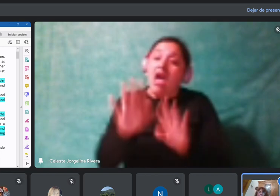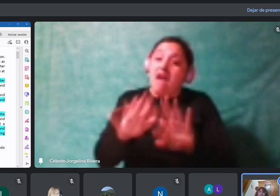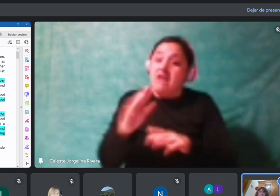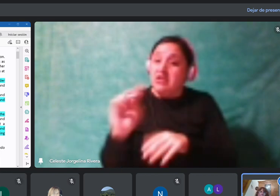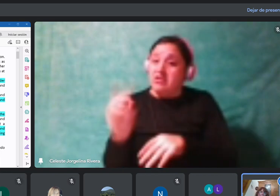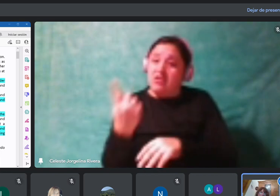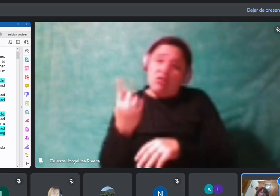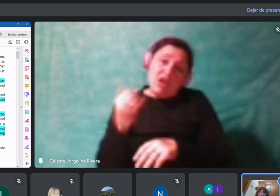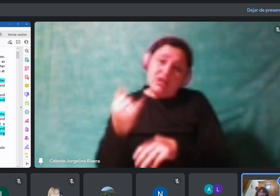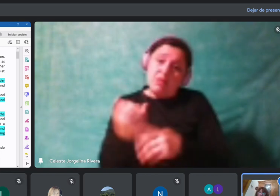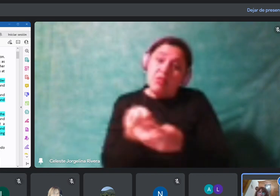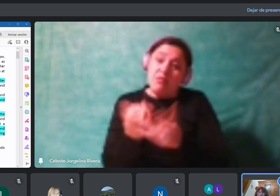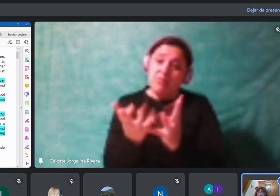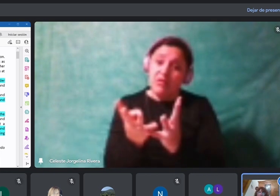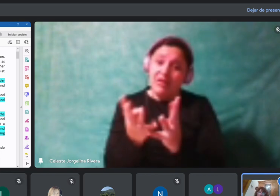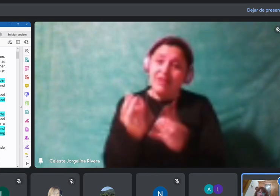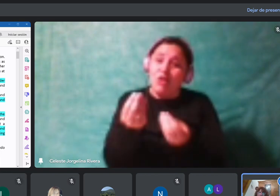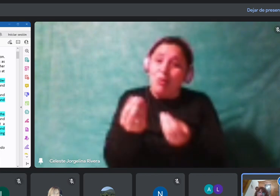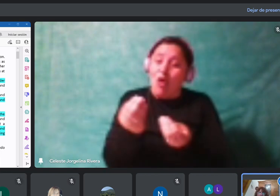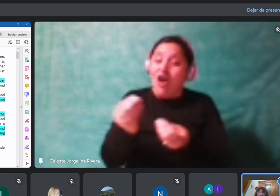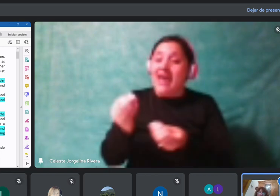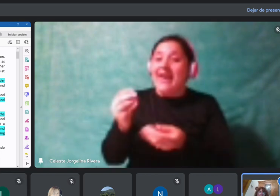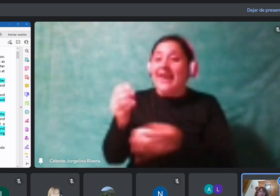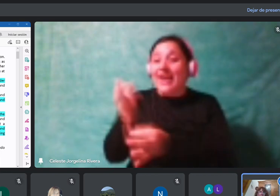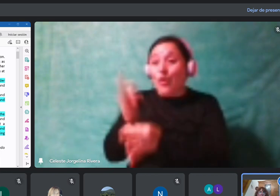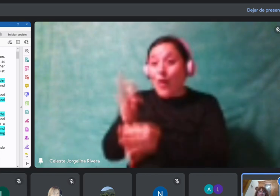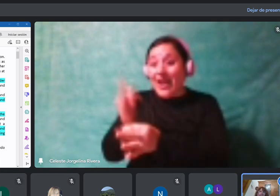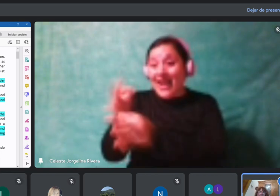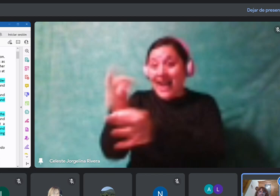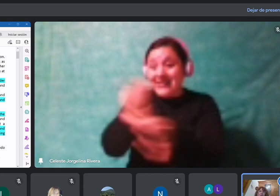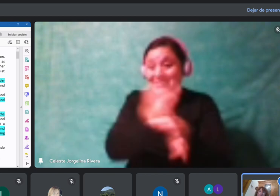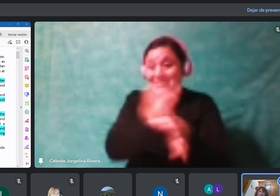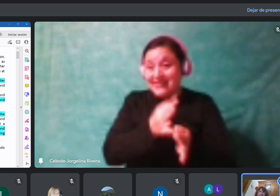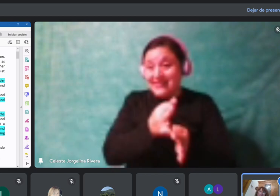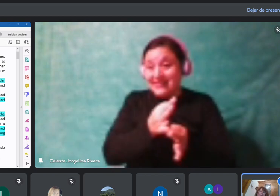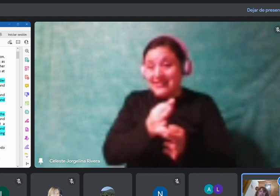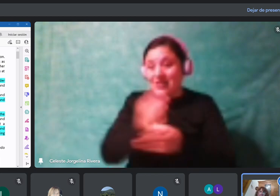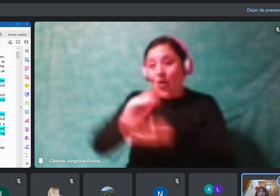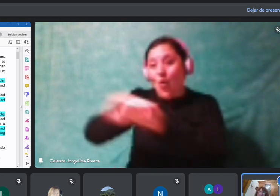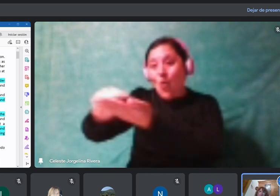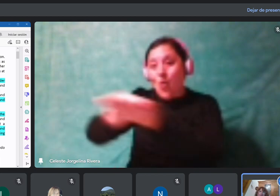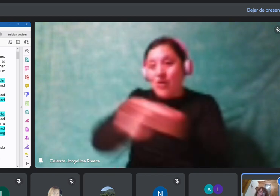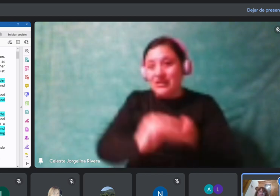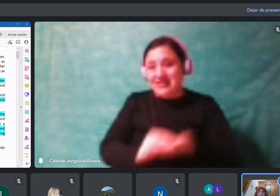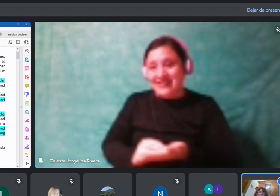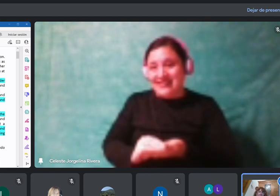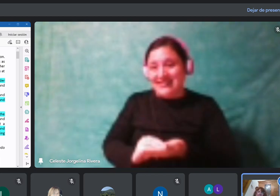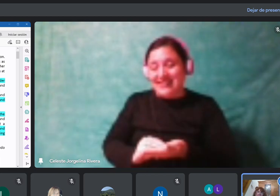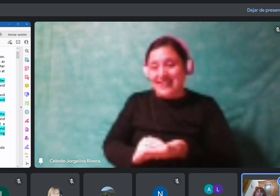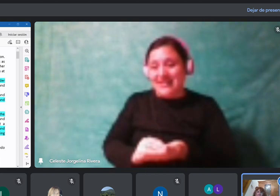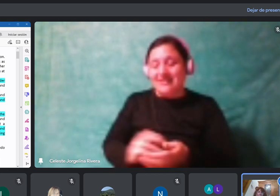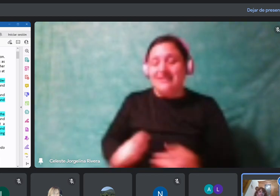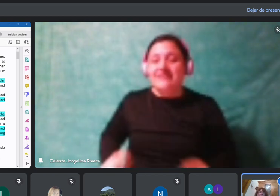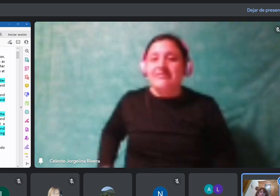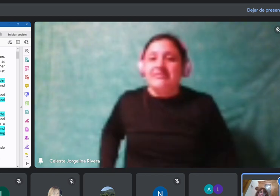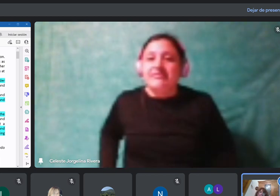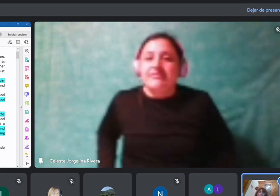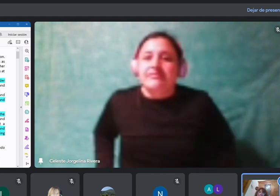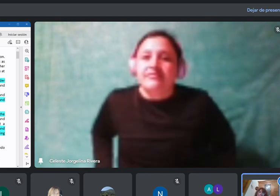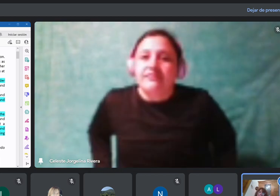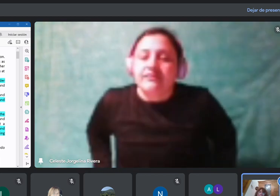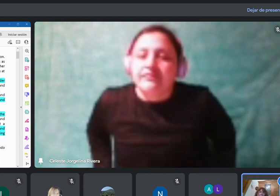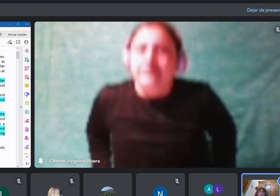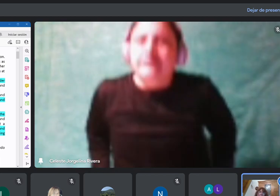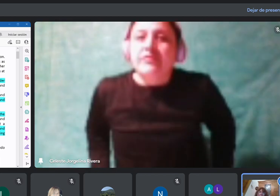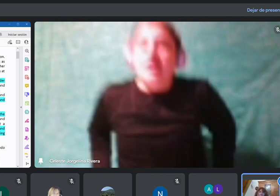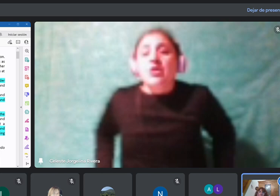escuelas usan o utilizan. ¿Sí? Entonces, ahí tengo que... Claro, no sé, podría ser por la forma, tal vez,